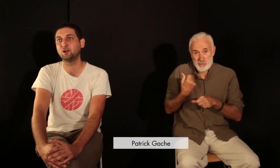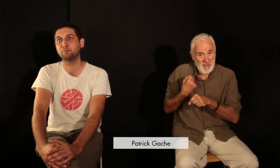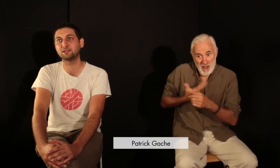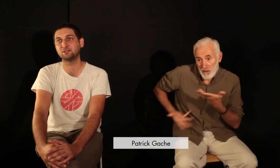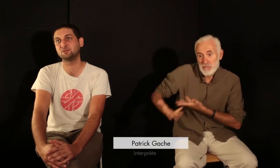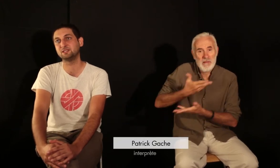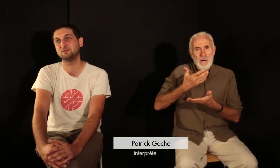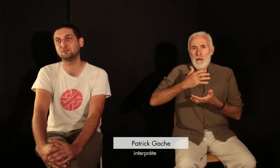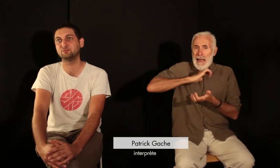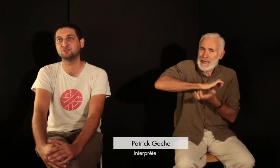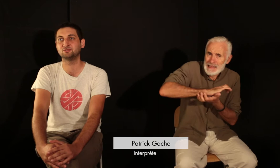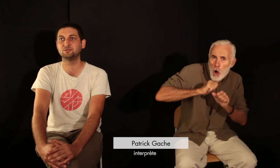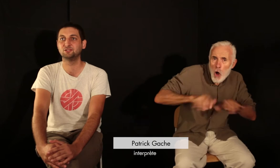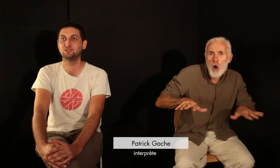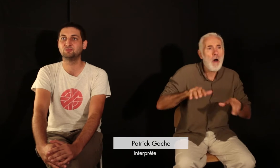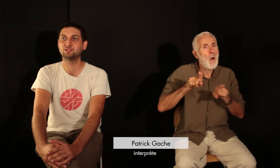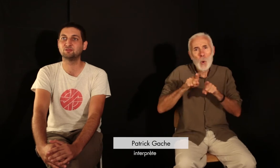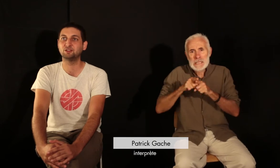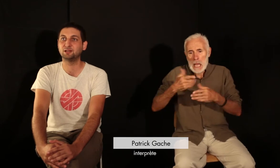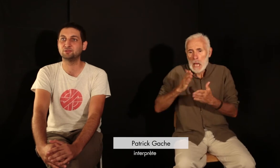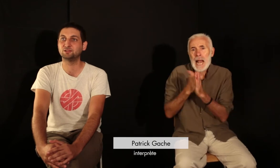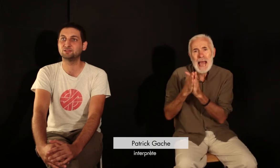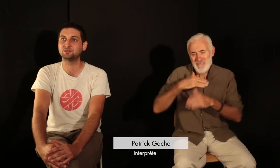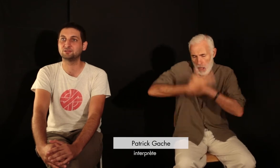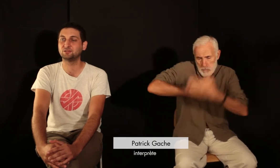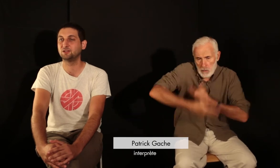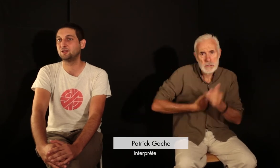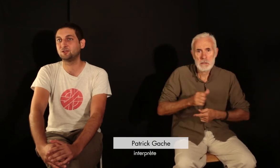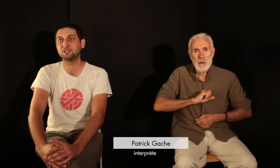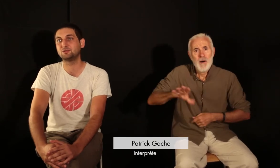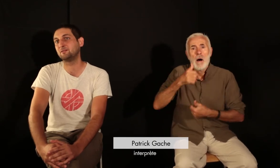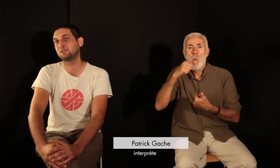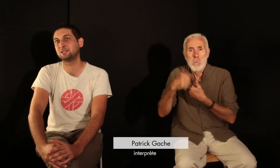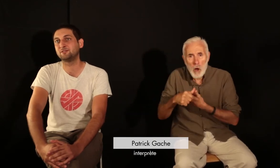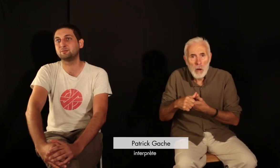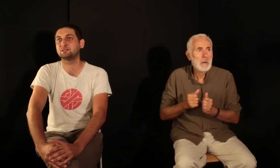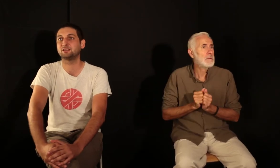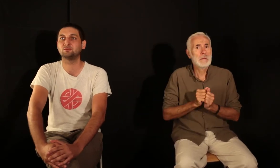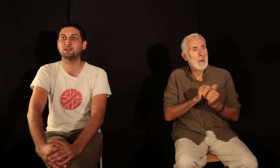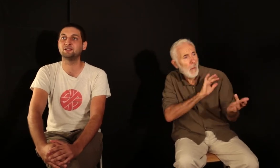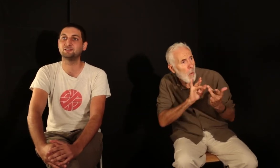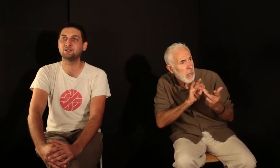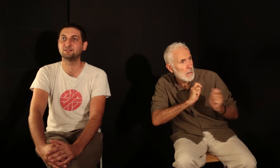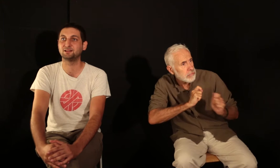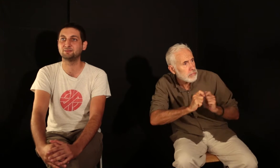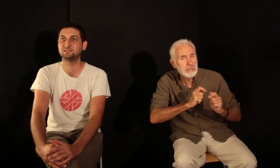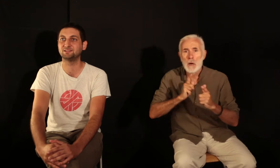impacteur de livres pour les envois à la poste, relation avec les différentes personnes à qui on travaille. Un métier